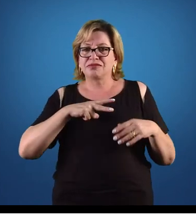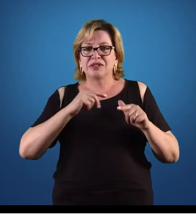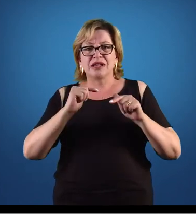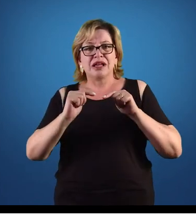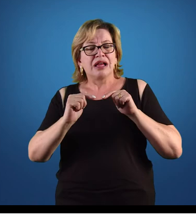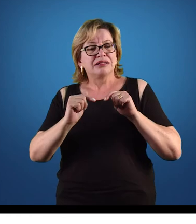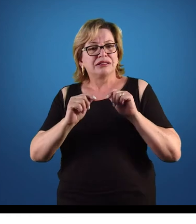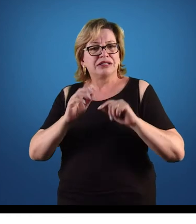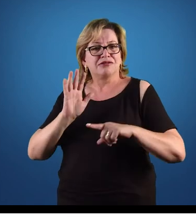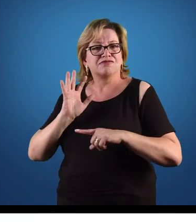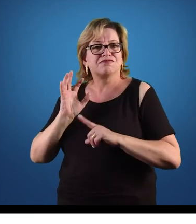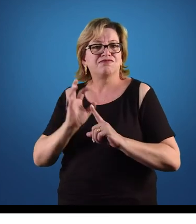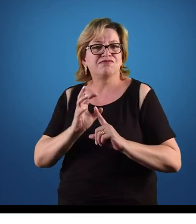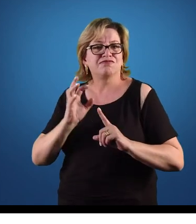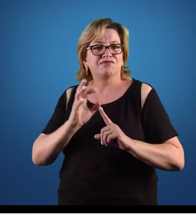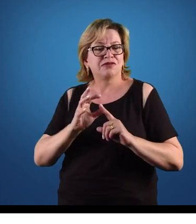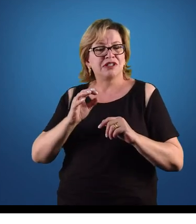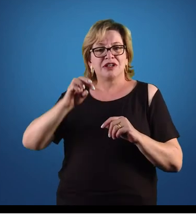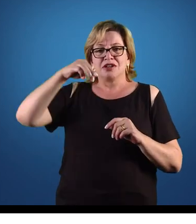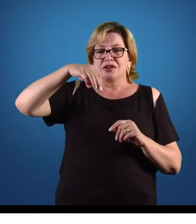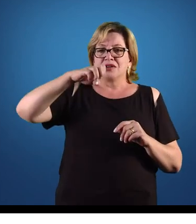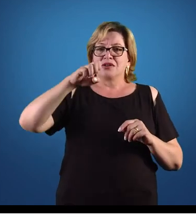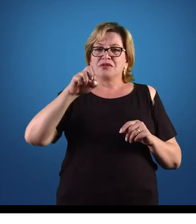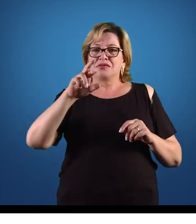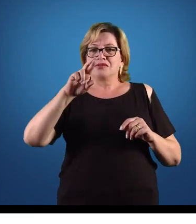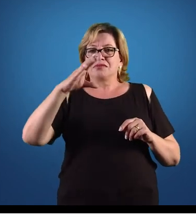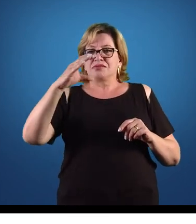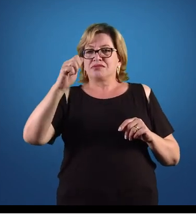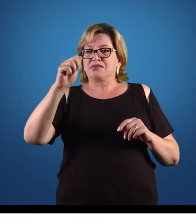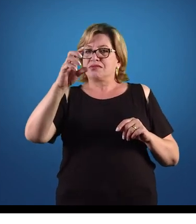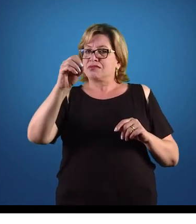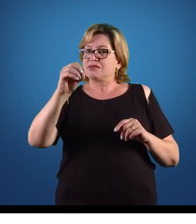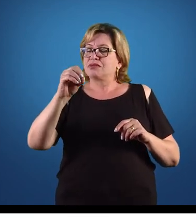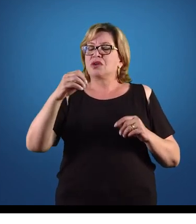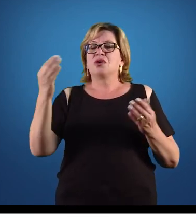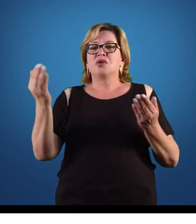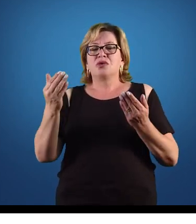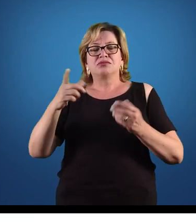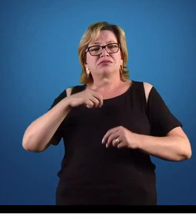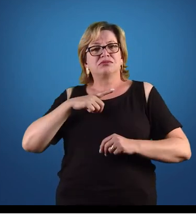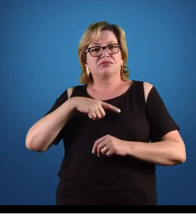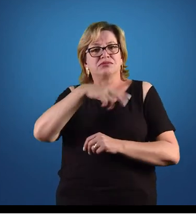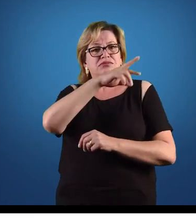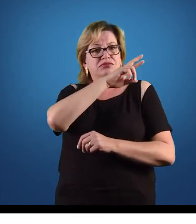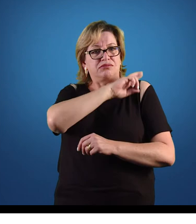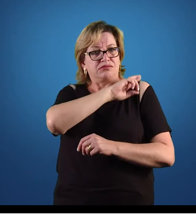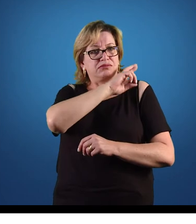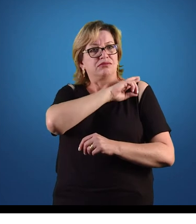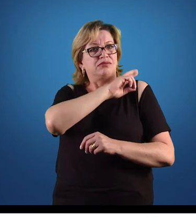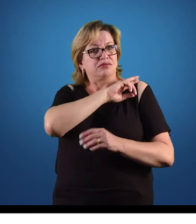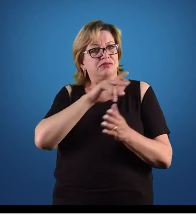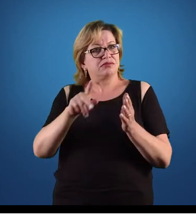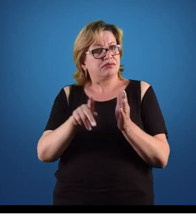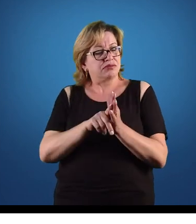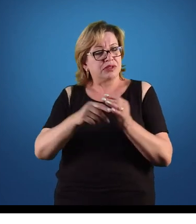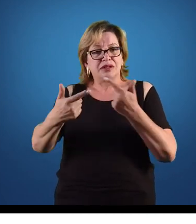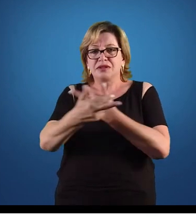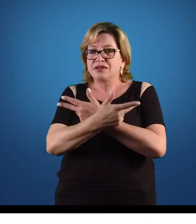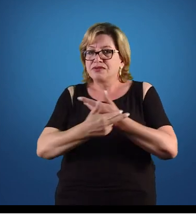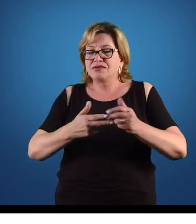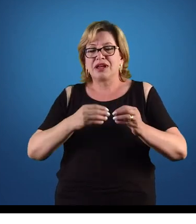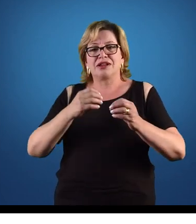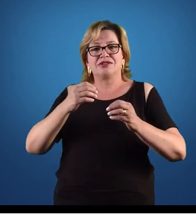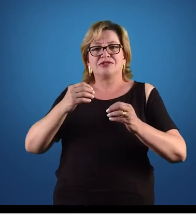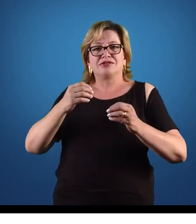estar hoje com a responsabilidade sobre todos esses serviços, sobre